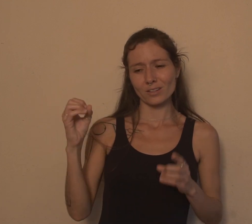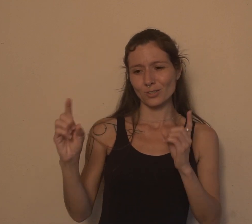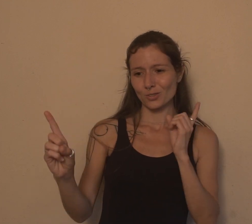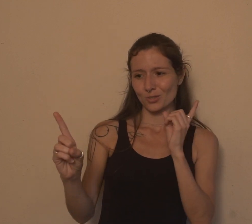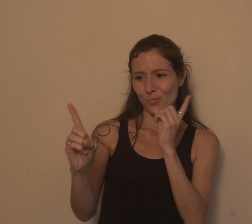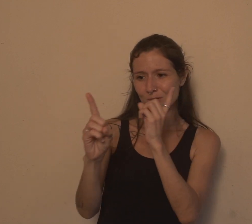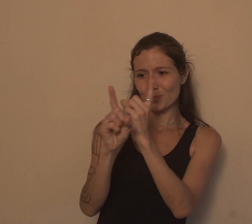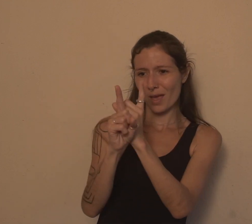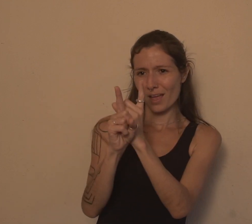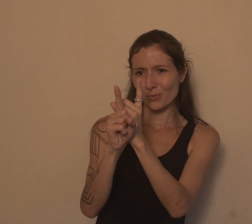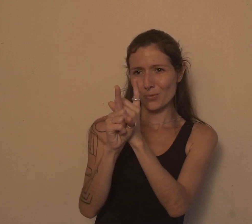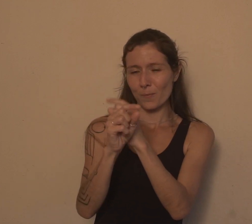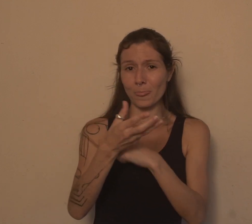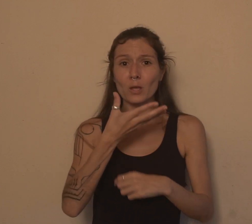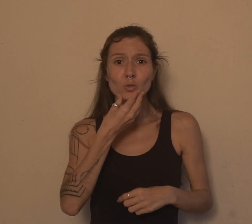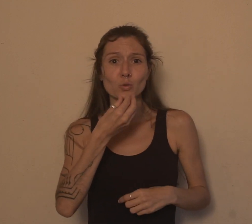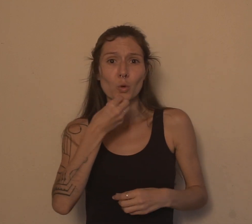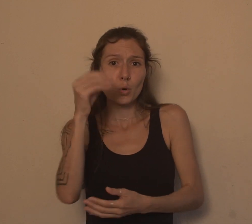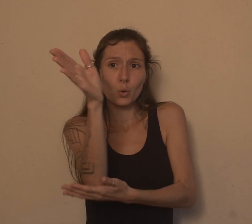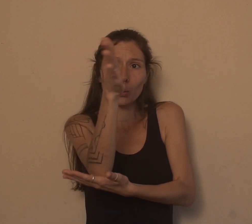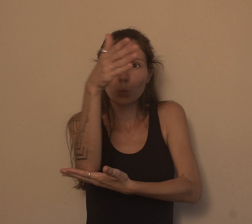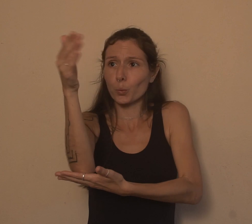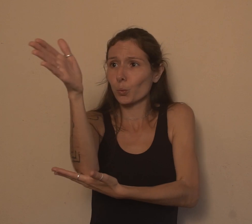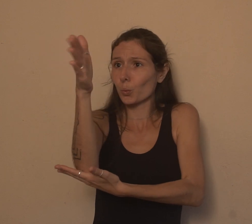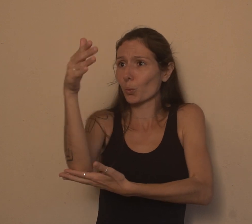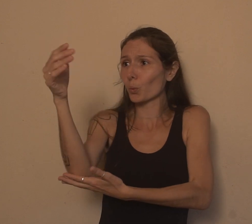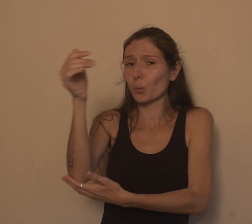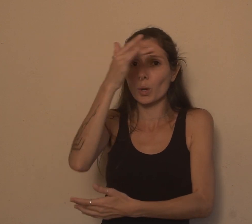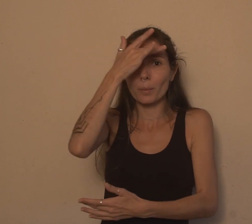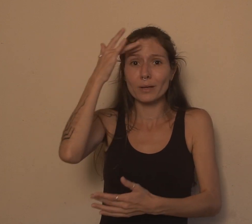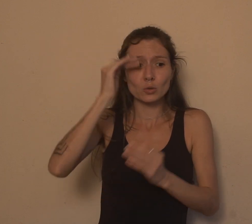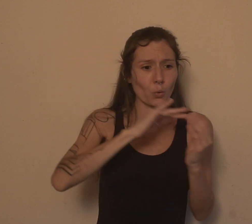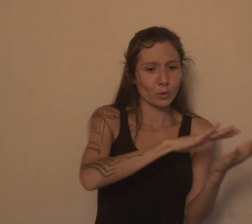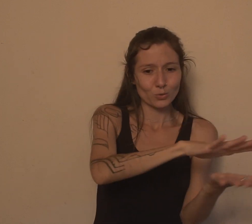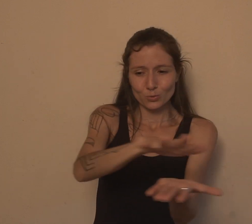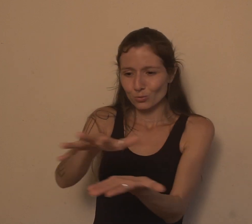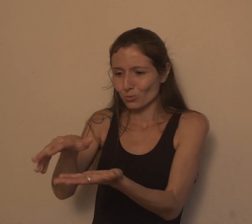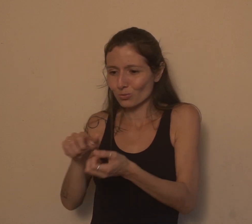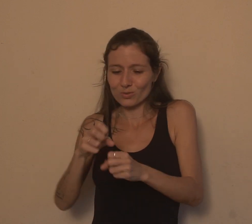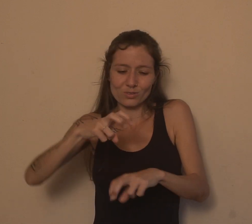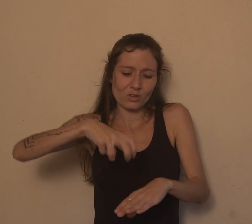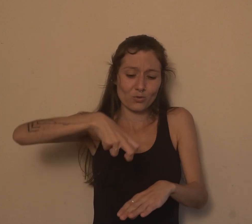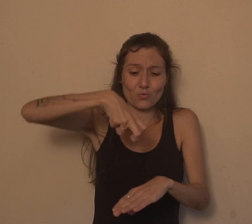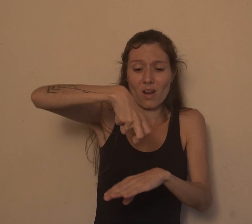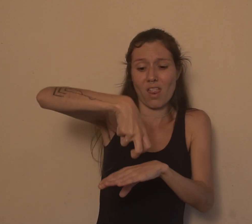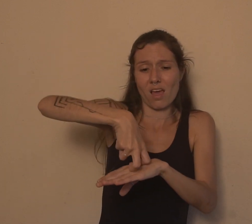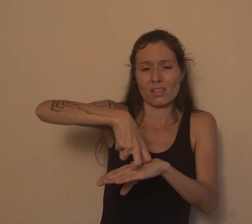seu Sebastião, que caiu a bandeira na mão. Com todo o povo ajoelhado, ela se ajoelha junto e